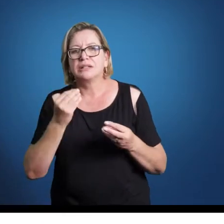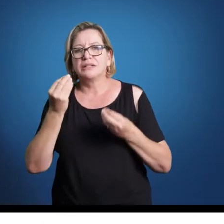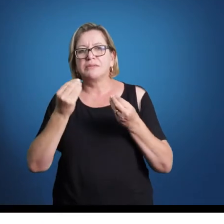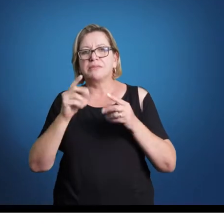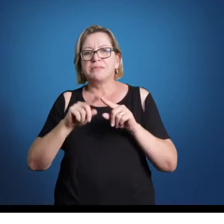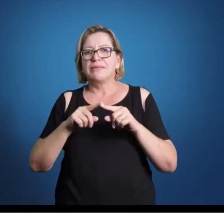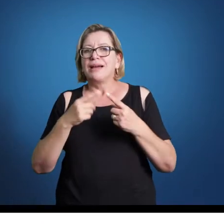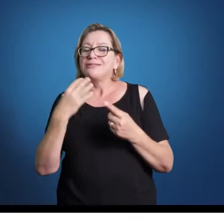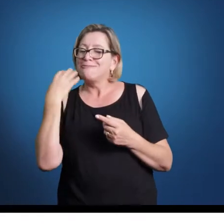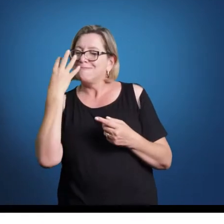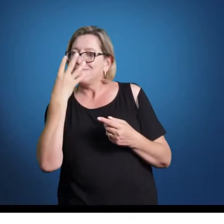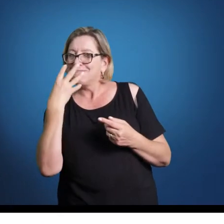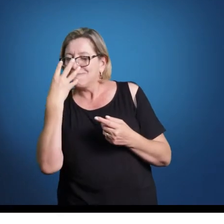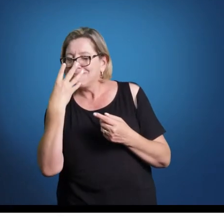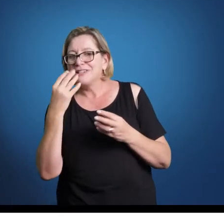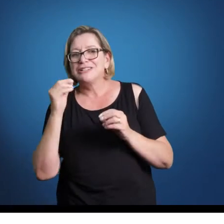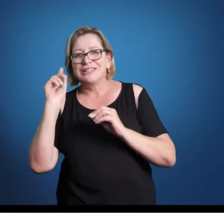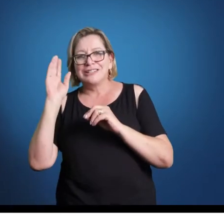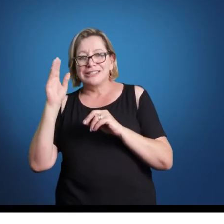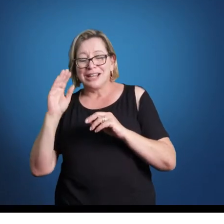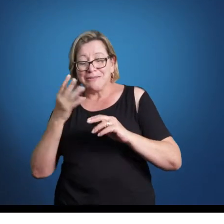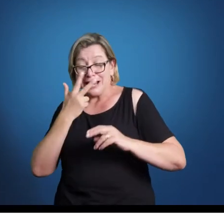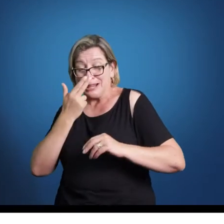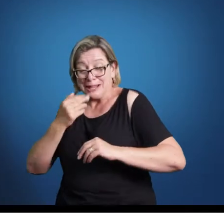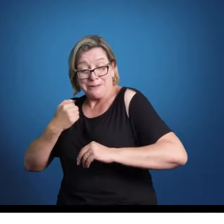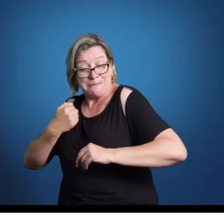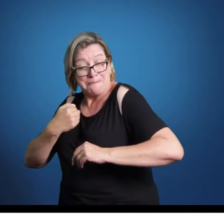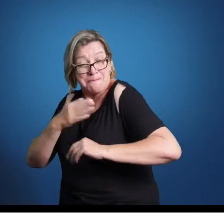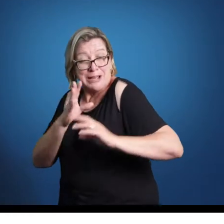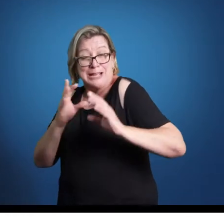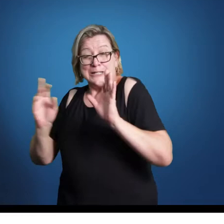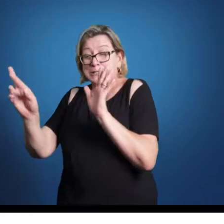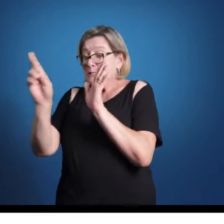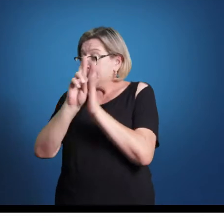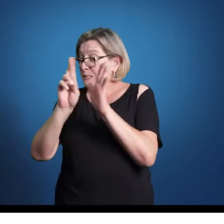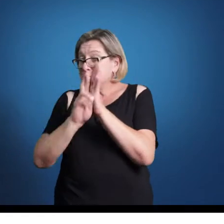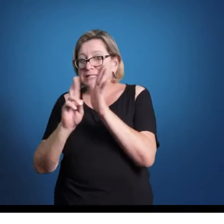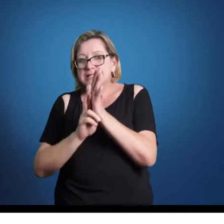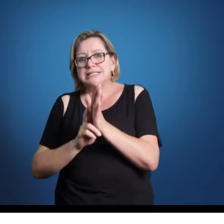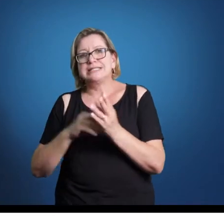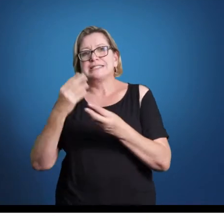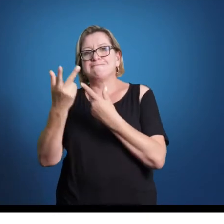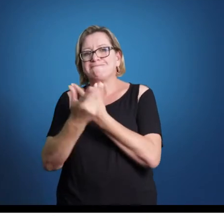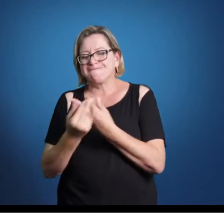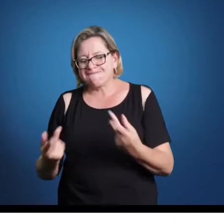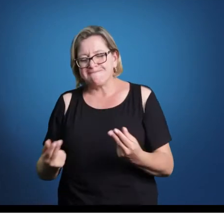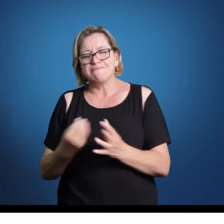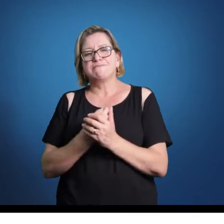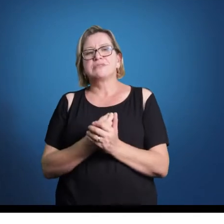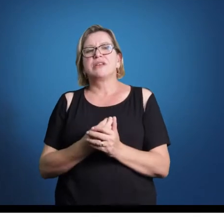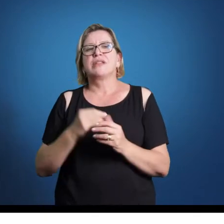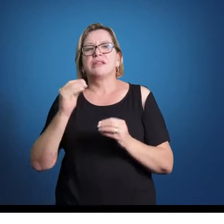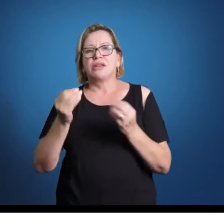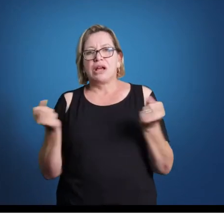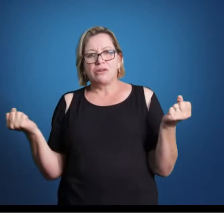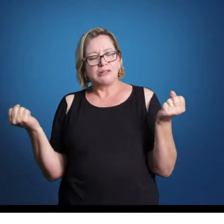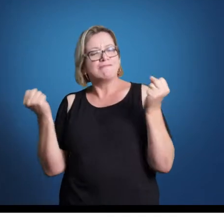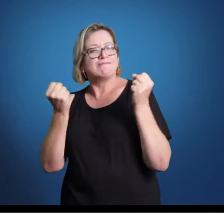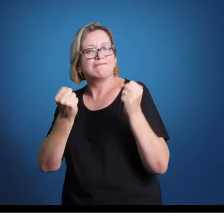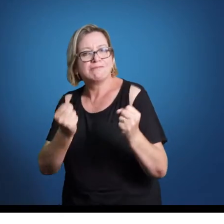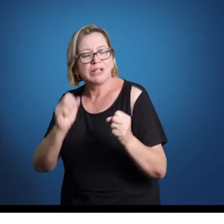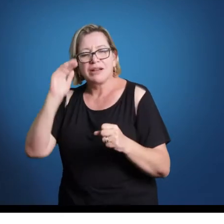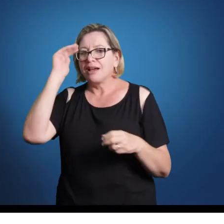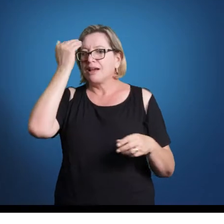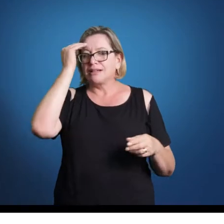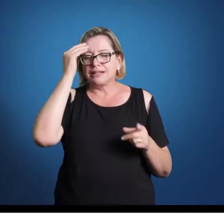Mas o romantismo já é uma espécie de overdose de forma, uma espécie de overdose de sistema tonal. Então, possível, nessa perspectiva,